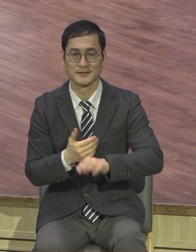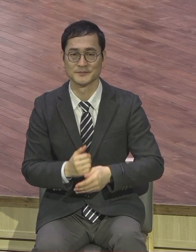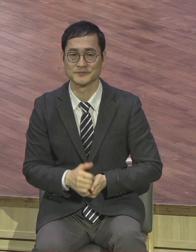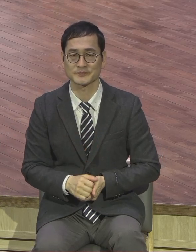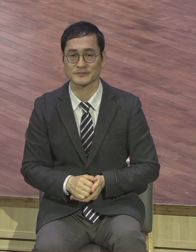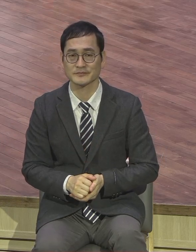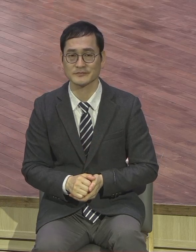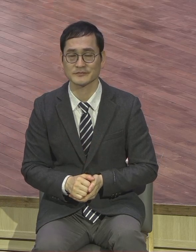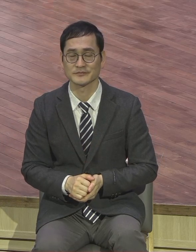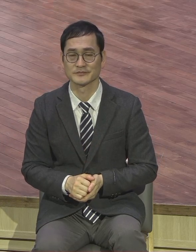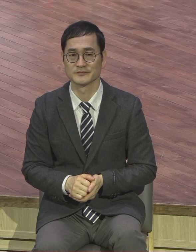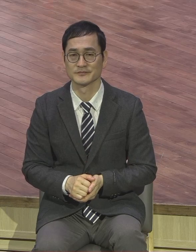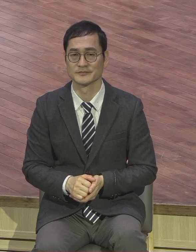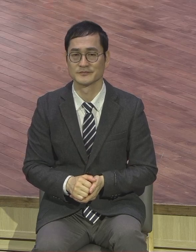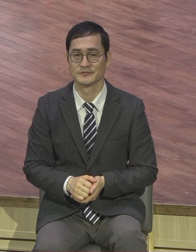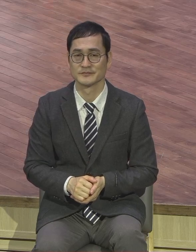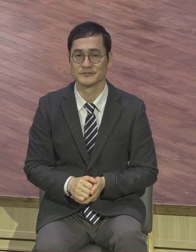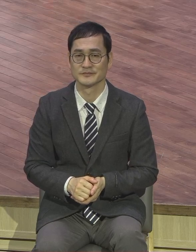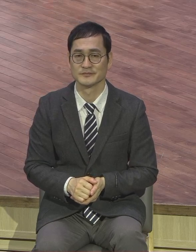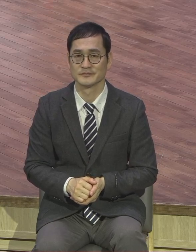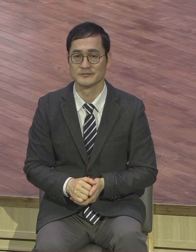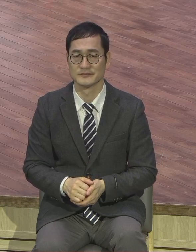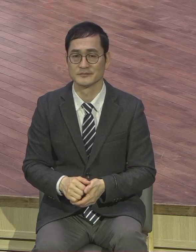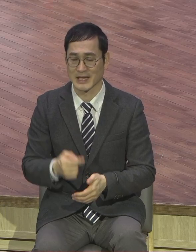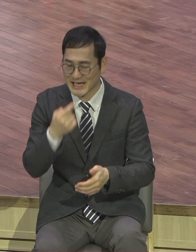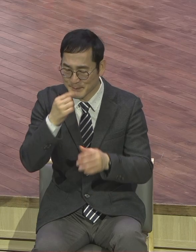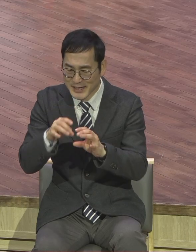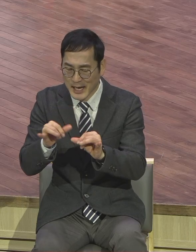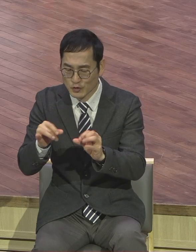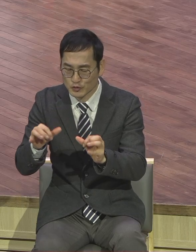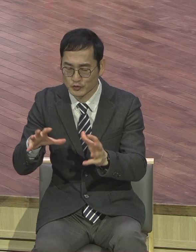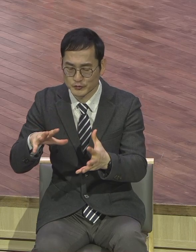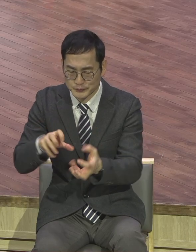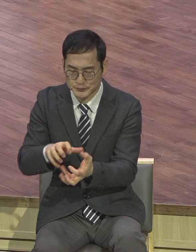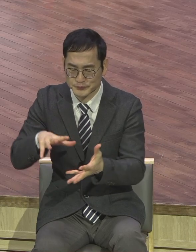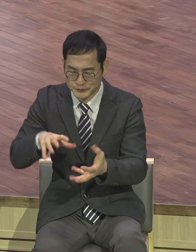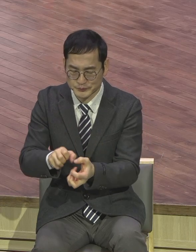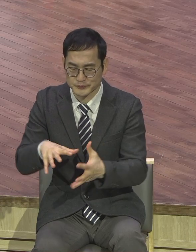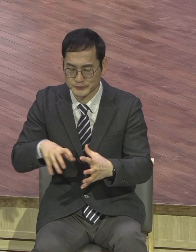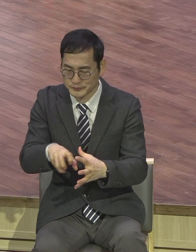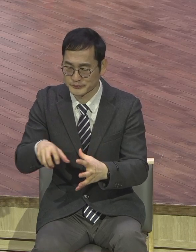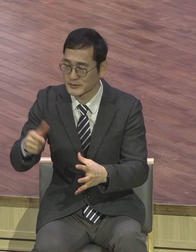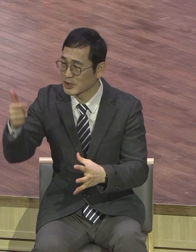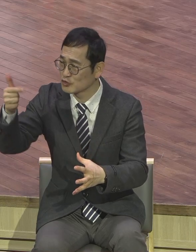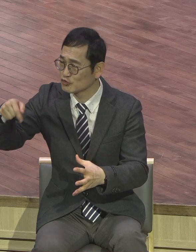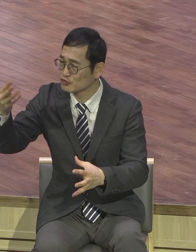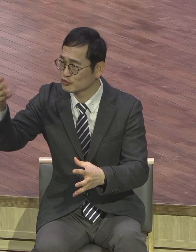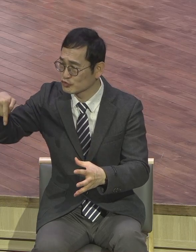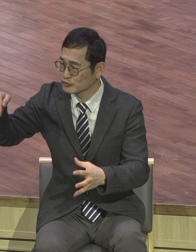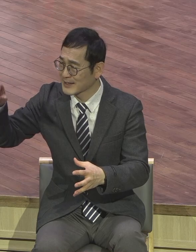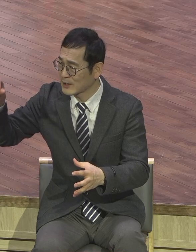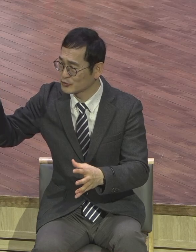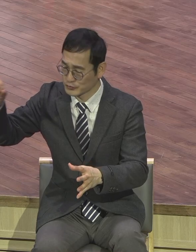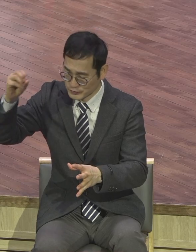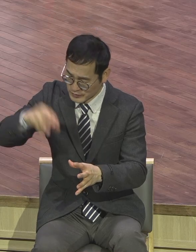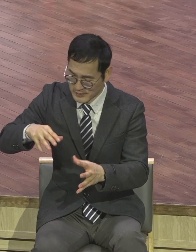순간에 밀가루는 화학적 변화가 일어나요. 변화가 일어납니다. 밀가루 속에